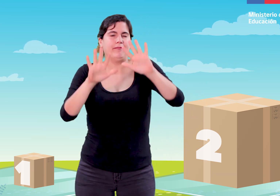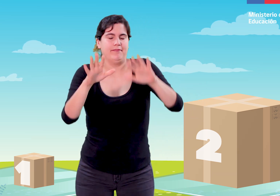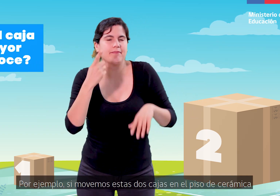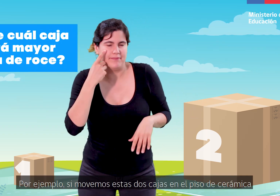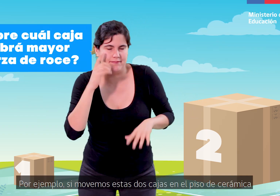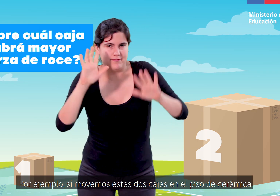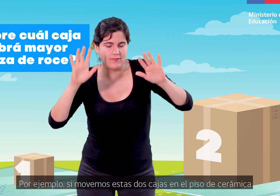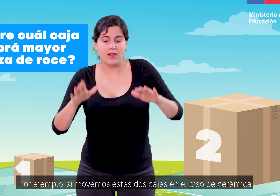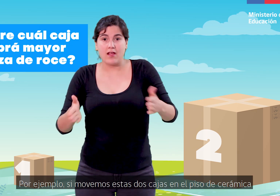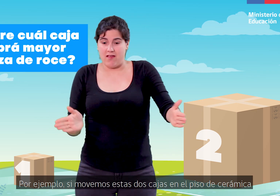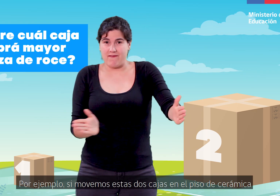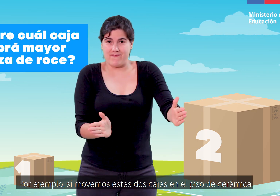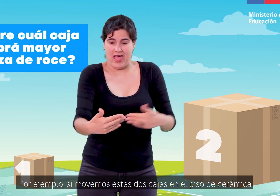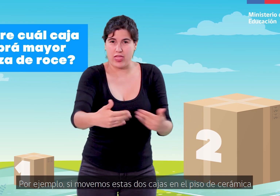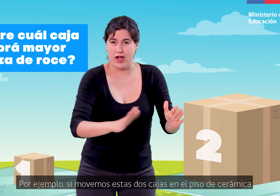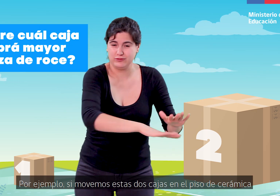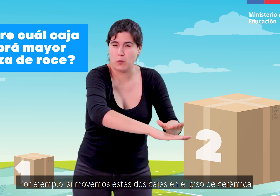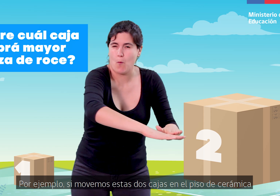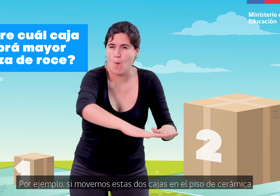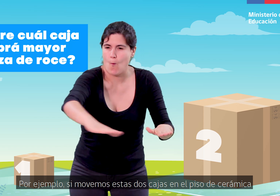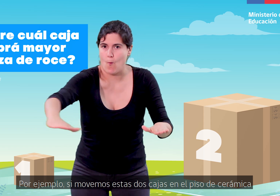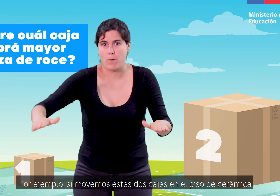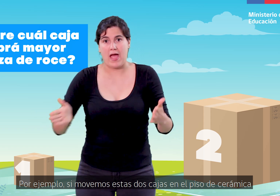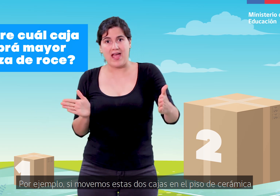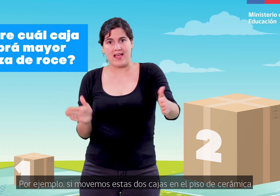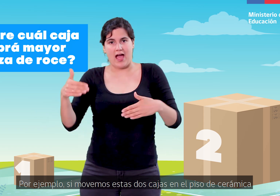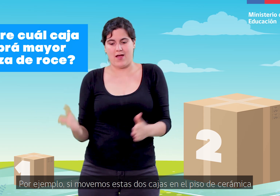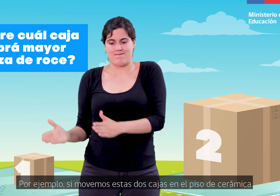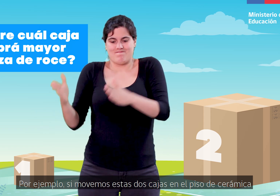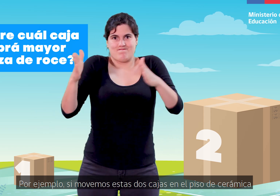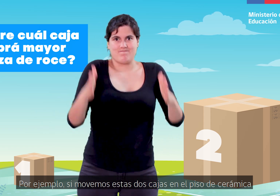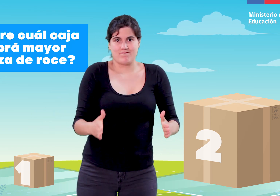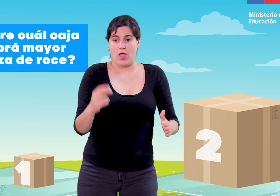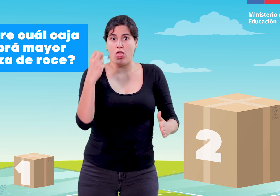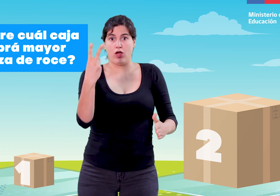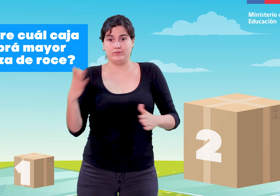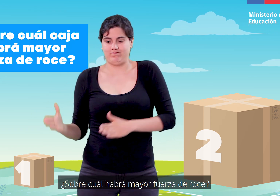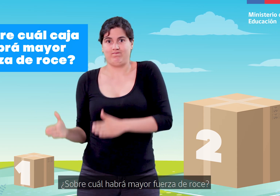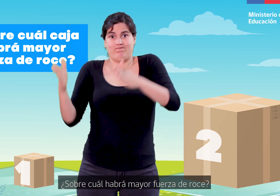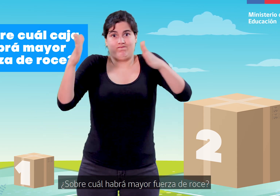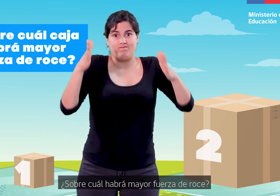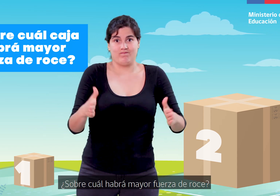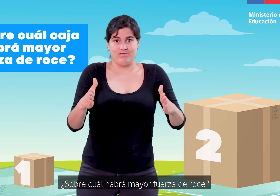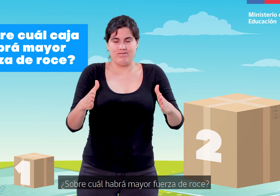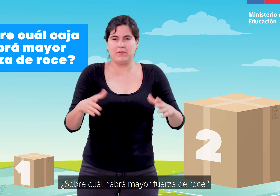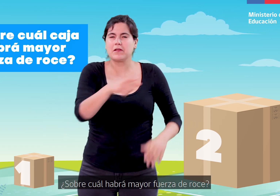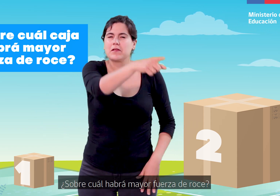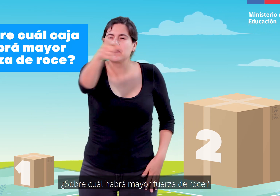Por ejemplo, si movemos estas dos cajas en el piso de cerámica, ¿sobre cuál habrá mayor fuerza